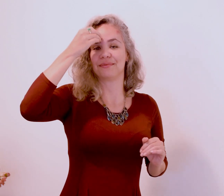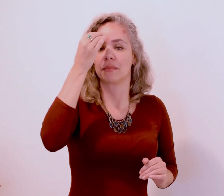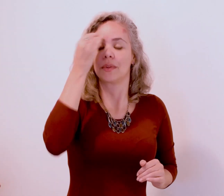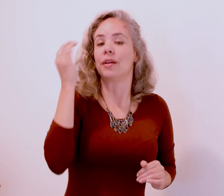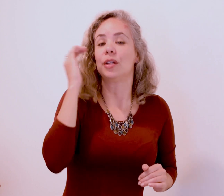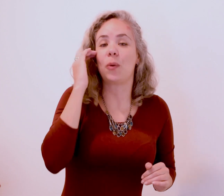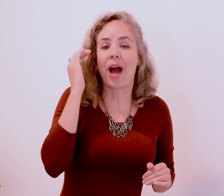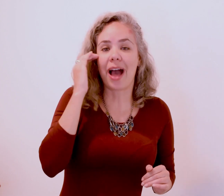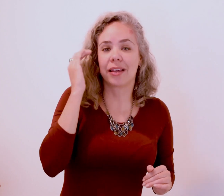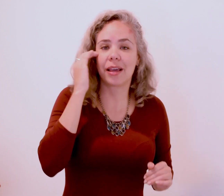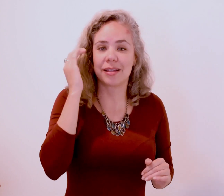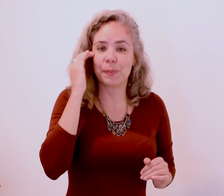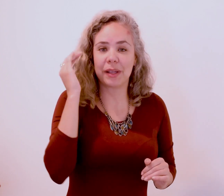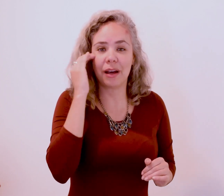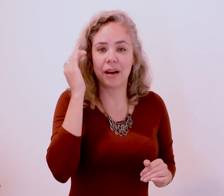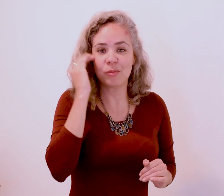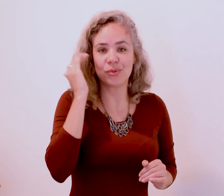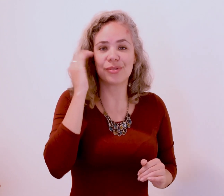No ar que respiramos